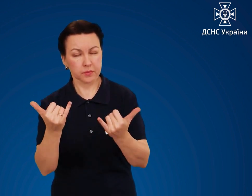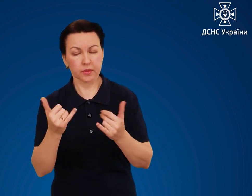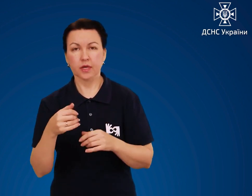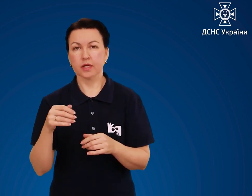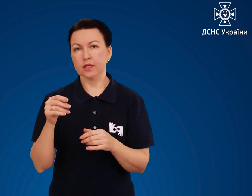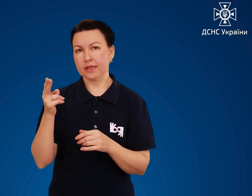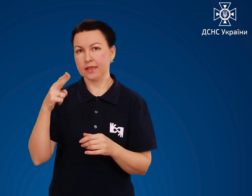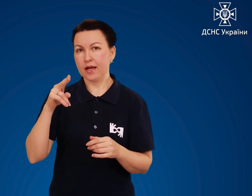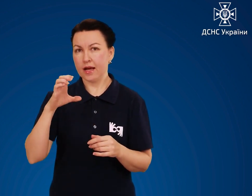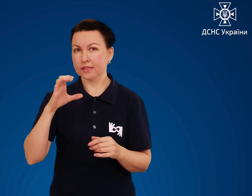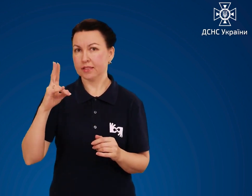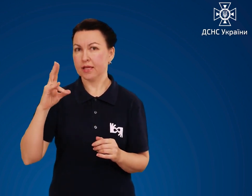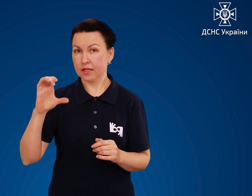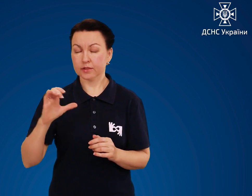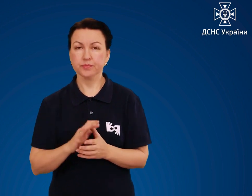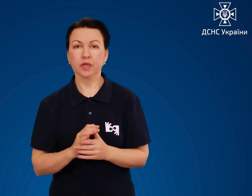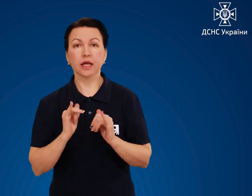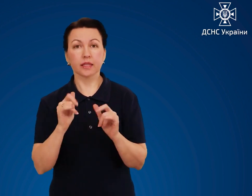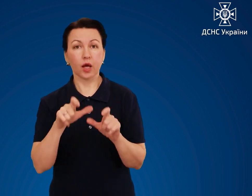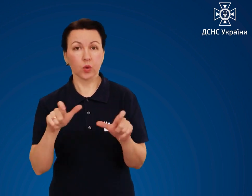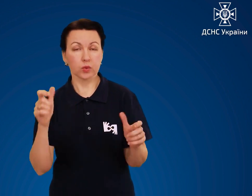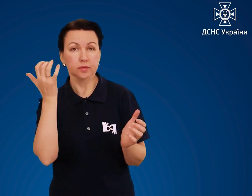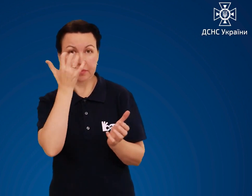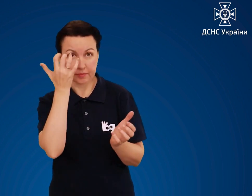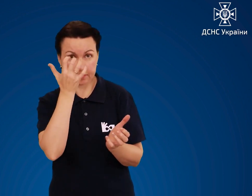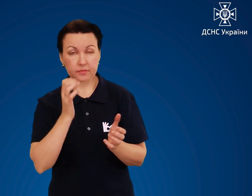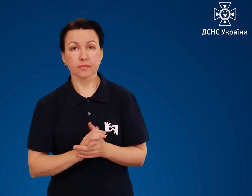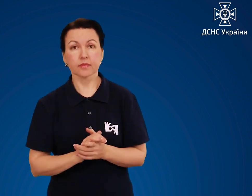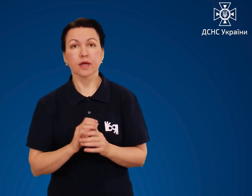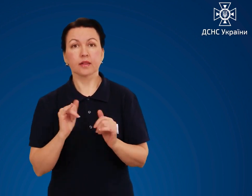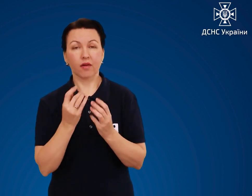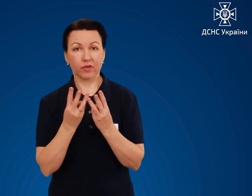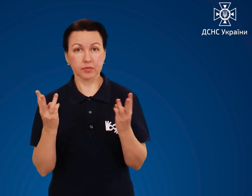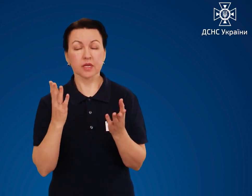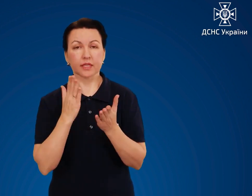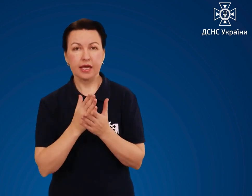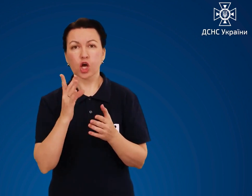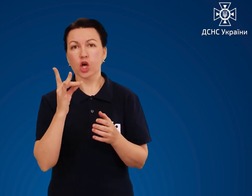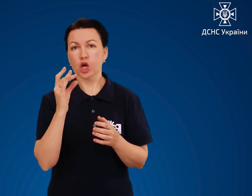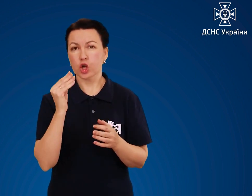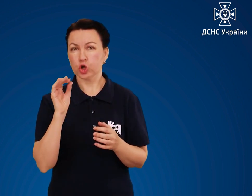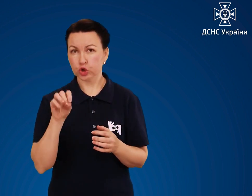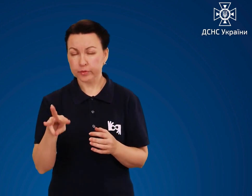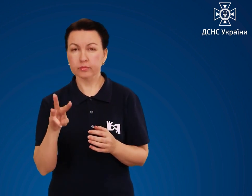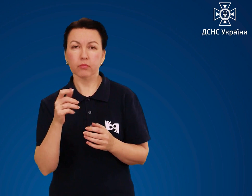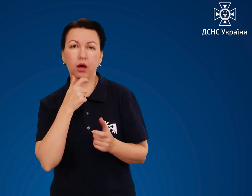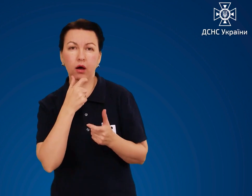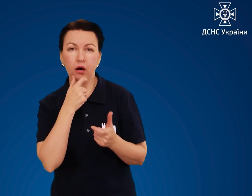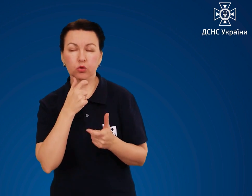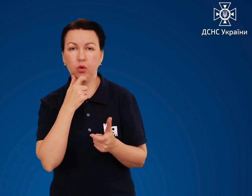Для людей з порушенням зору на сайтах реалізовано режим перегляду без прив'язки до кольорів